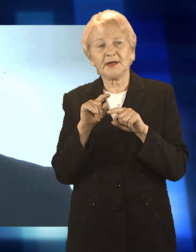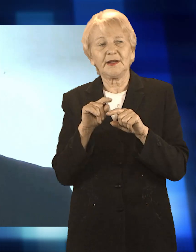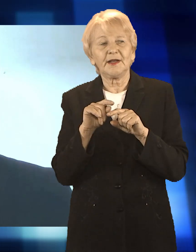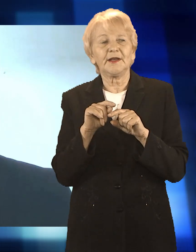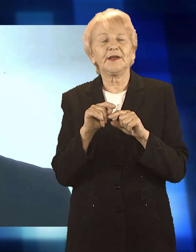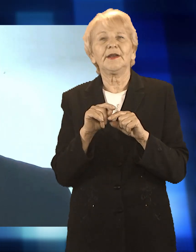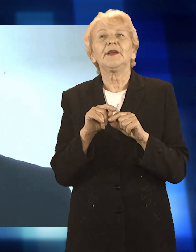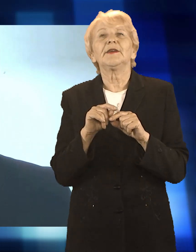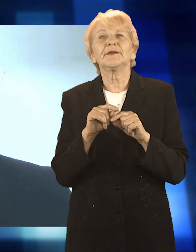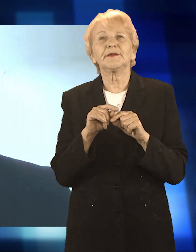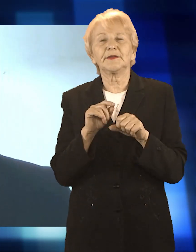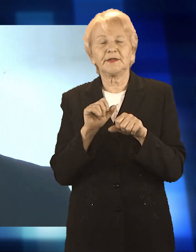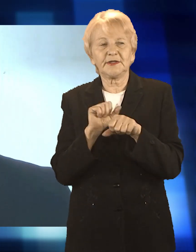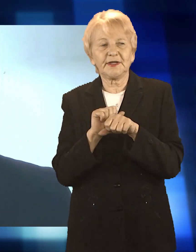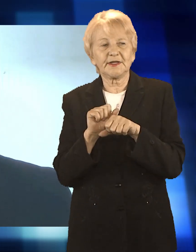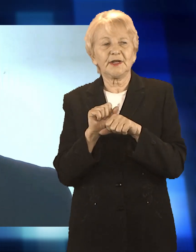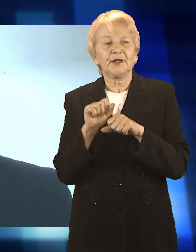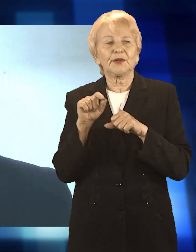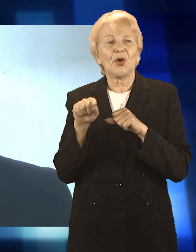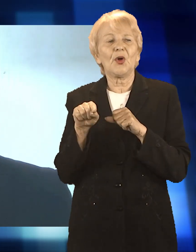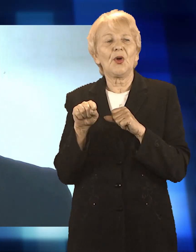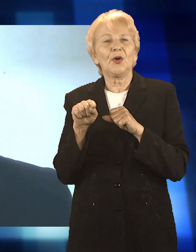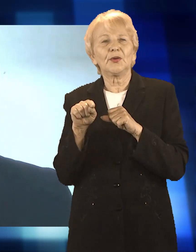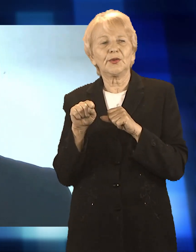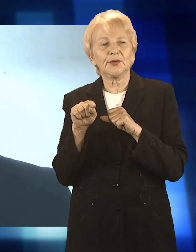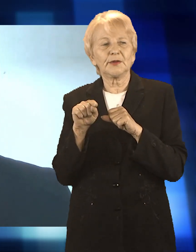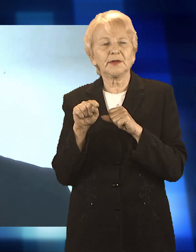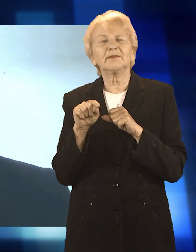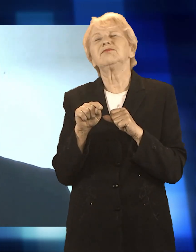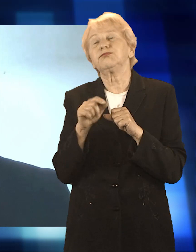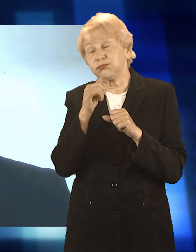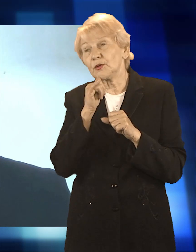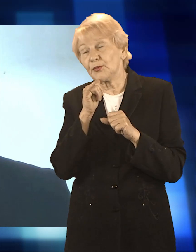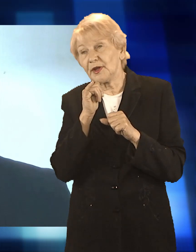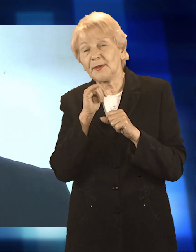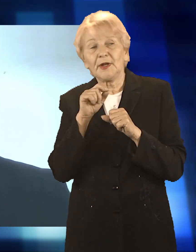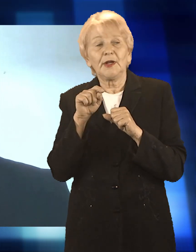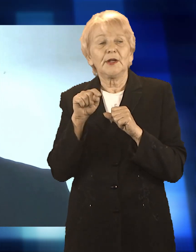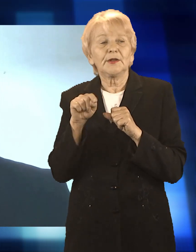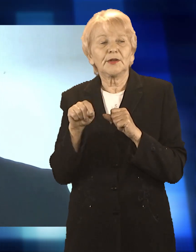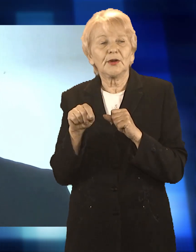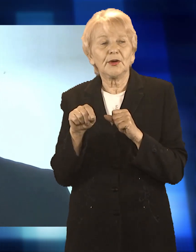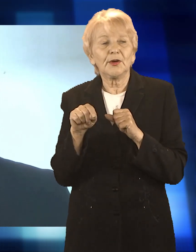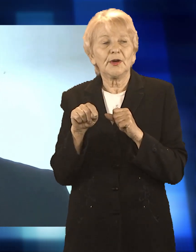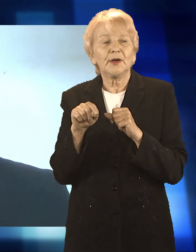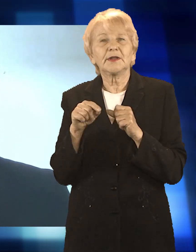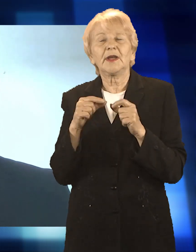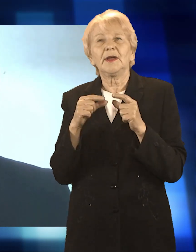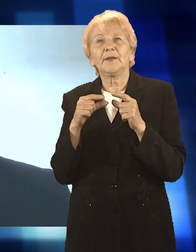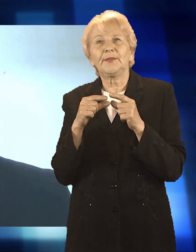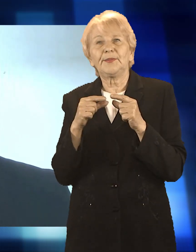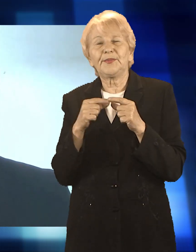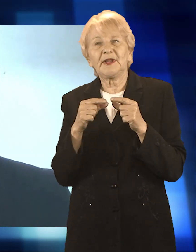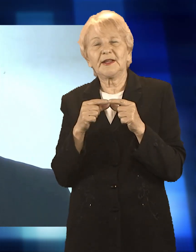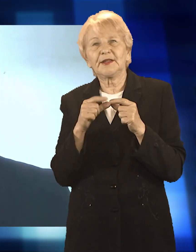staramy się przynajmniej wrócić. Strefa też wraca w swoim starym jakby rozmiarze. Chodzi o to, żeby